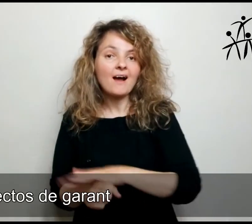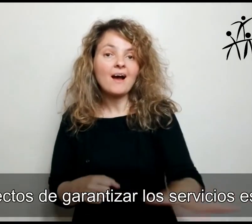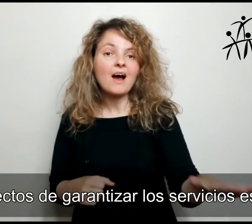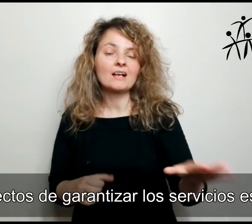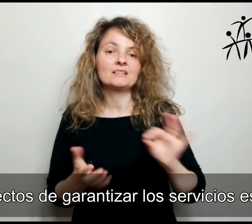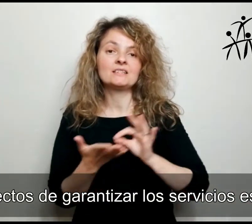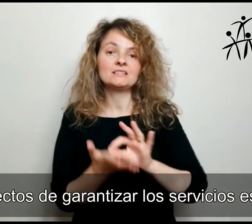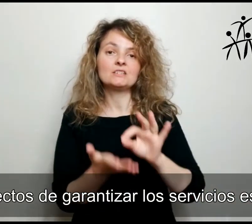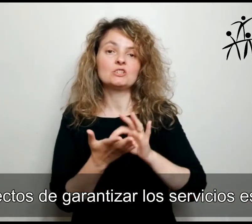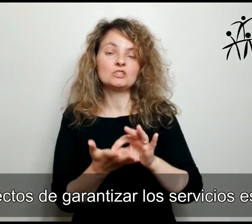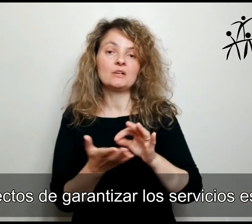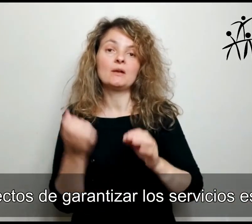esenciales.